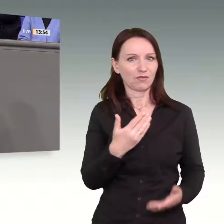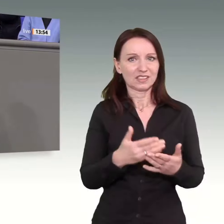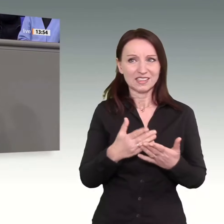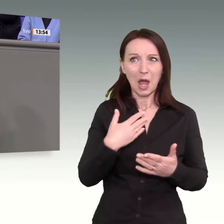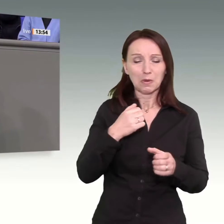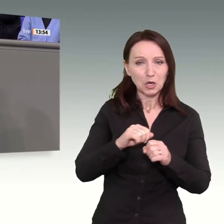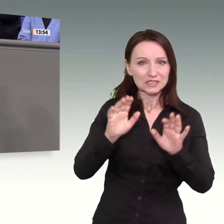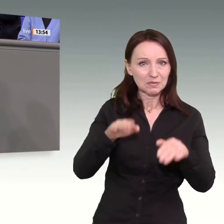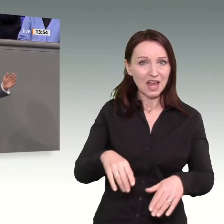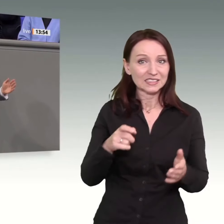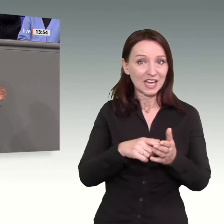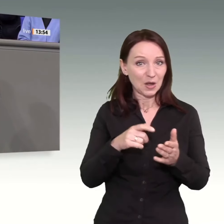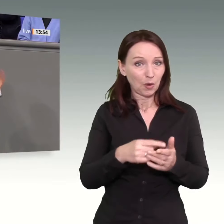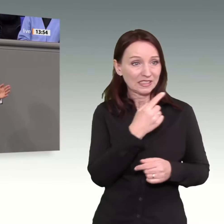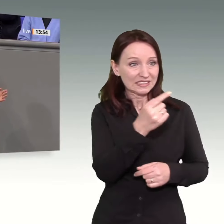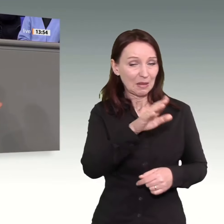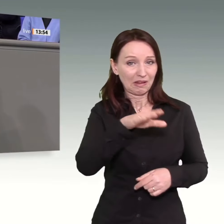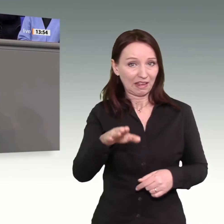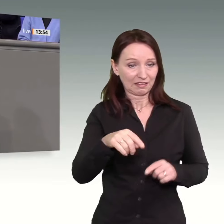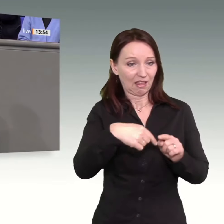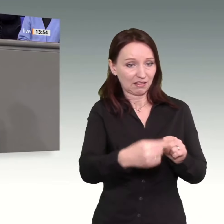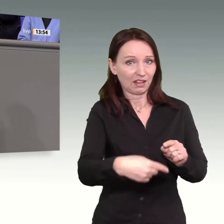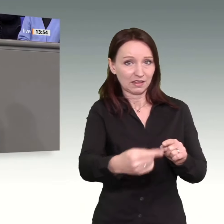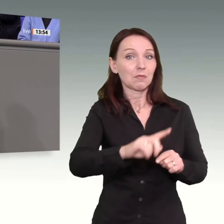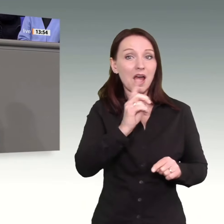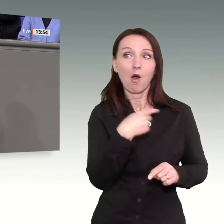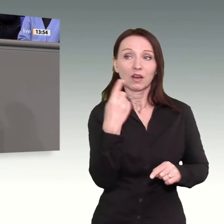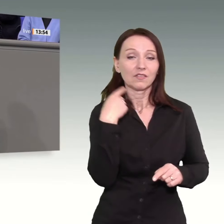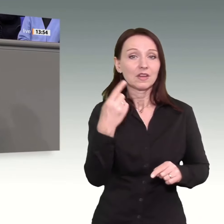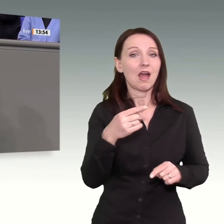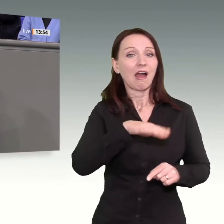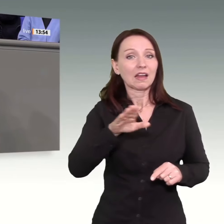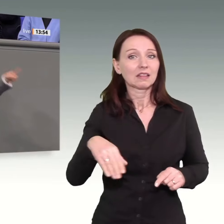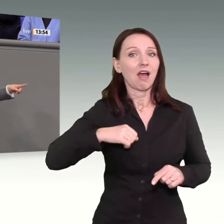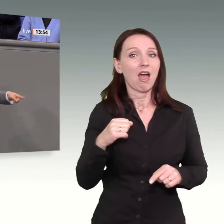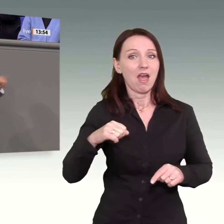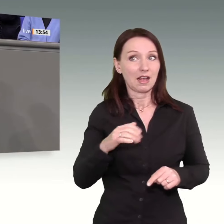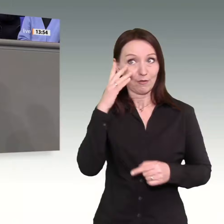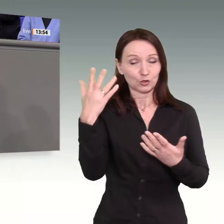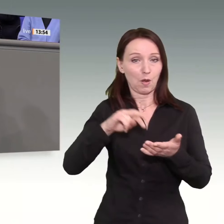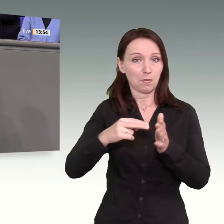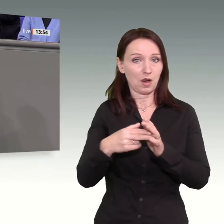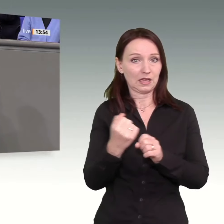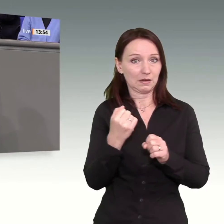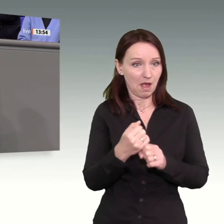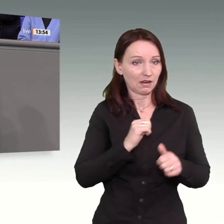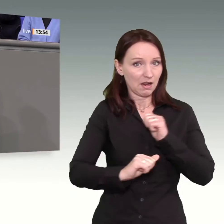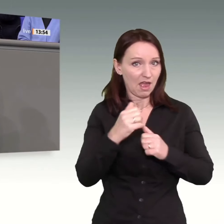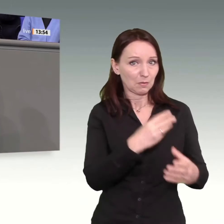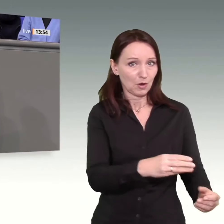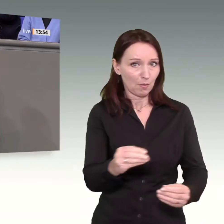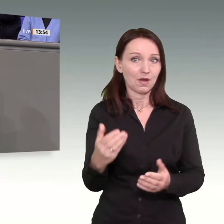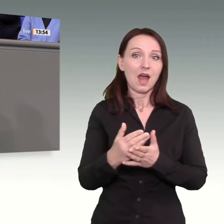Eltern leiden, sondern unser aller Kinder und Enkelkinder, wenn diese Politik umgesetzt würde. Deswegen ist das für uns alle ein politischer Auftrag, dass das